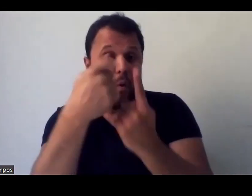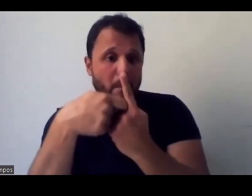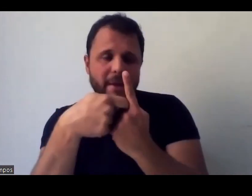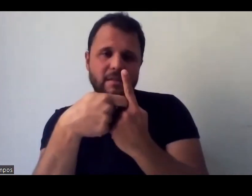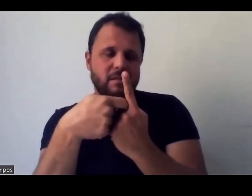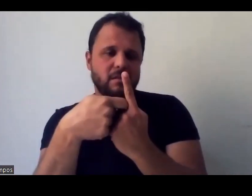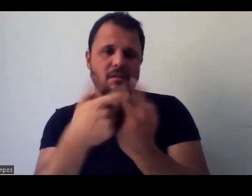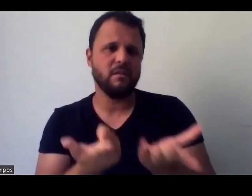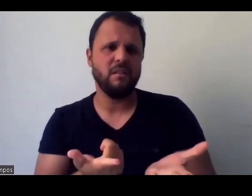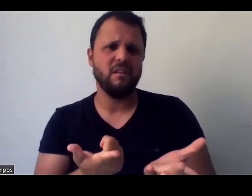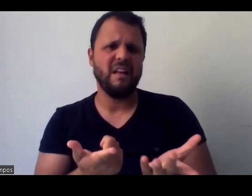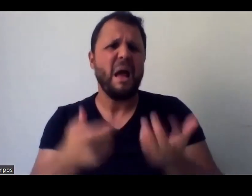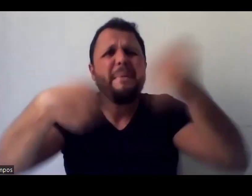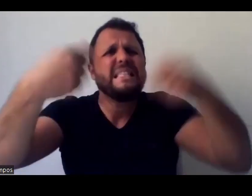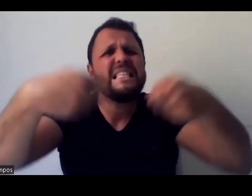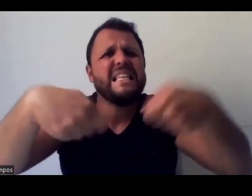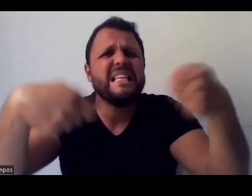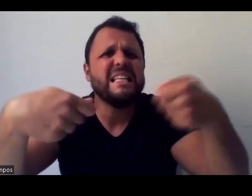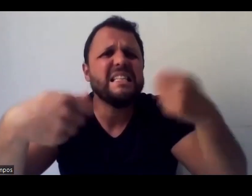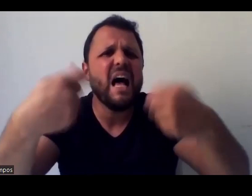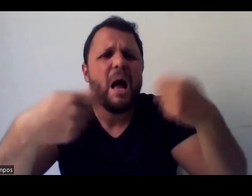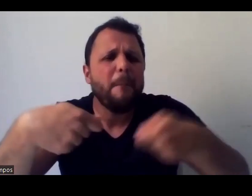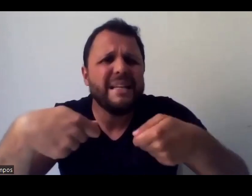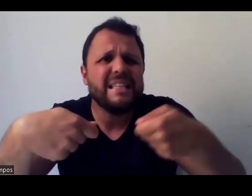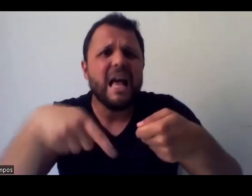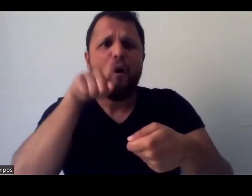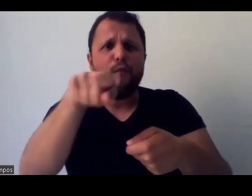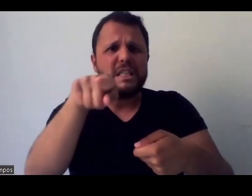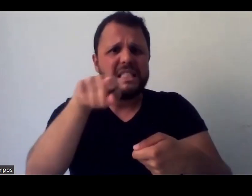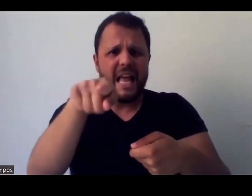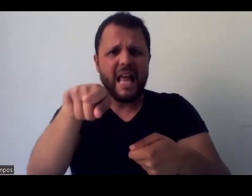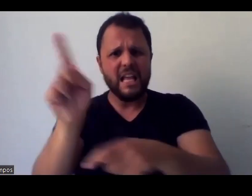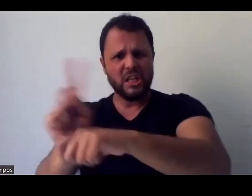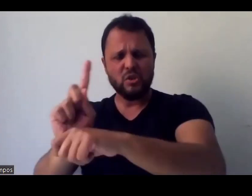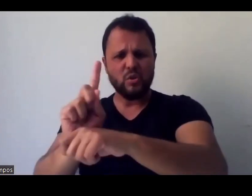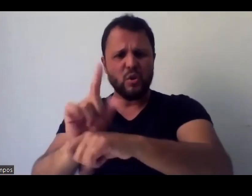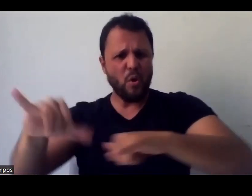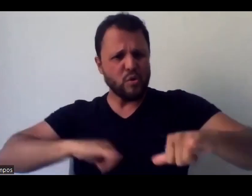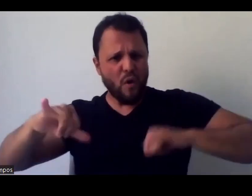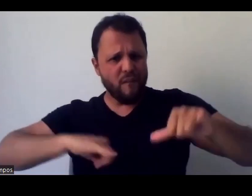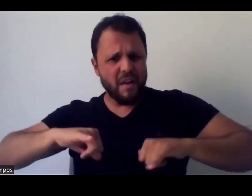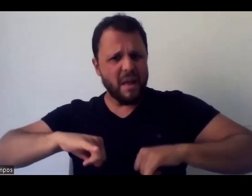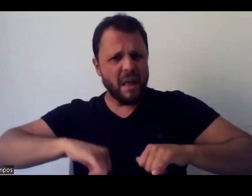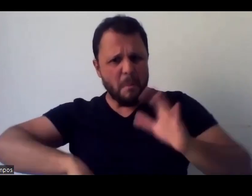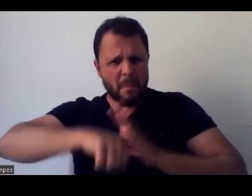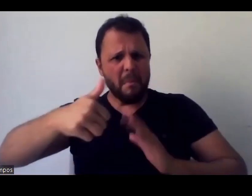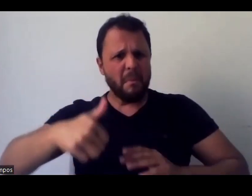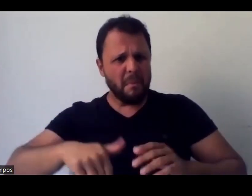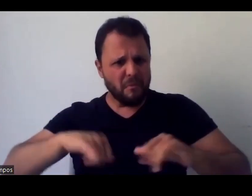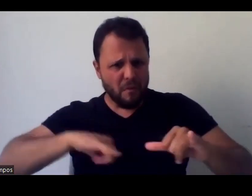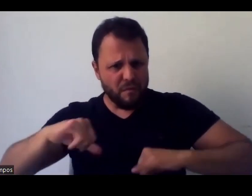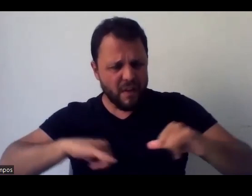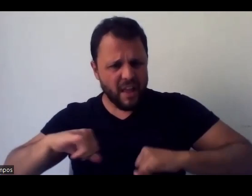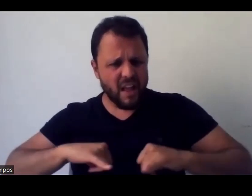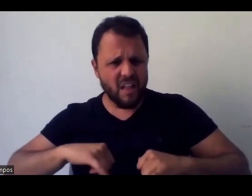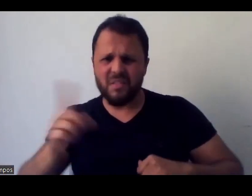chave da desgraça. Precisa disso para a pessoa se conscientizar? Pela madrugada, sabe? É só olhar na rua, porque eu falo que abre a porta